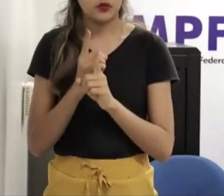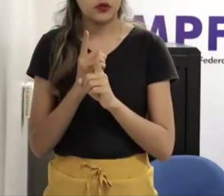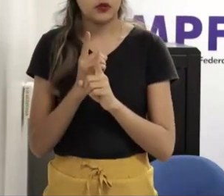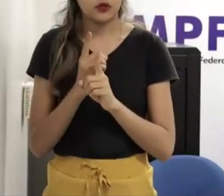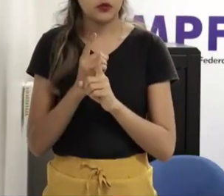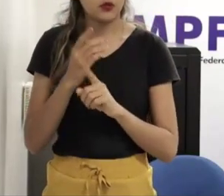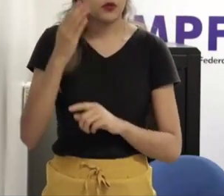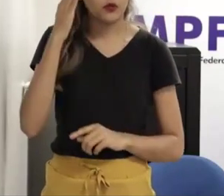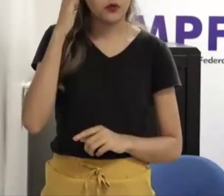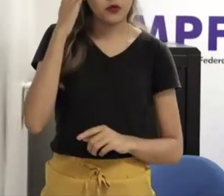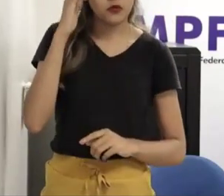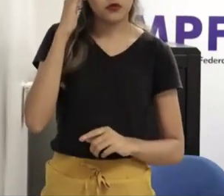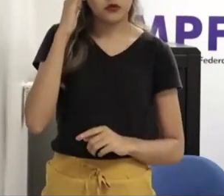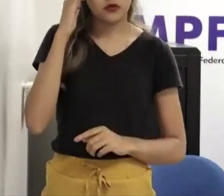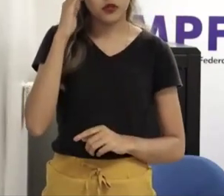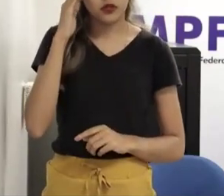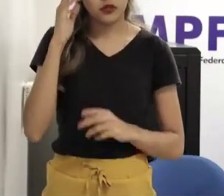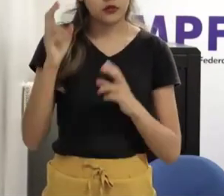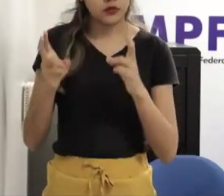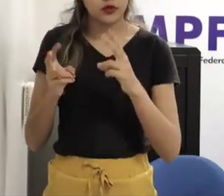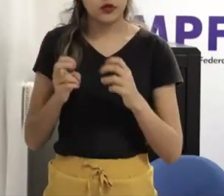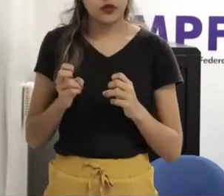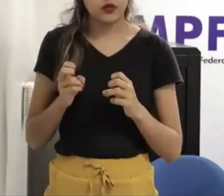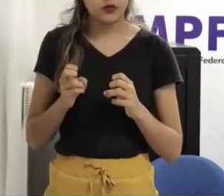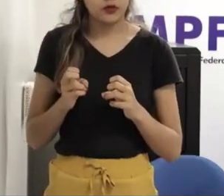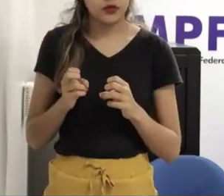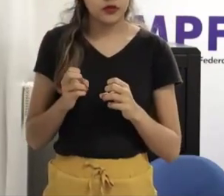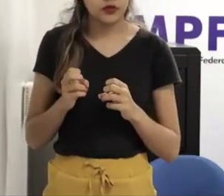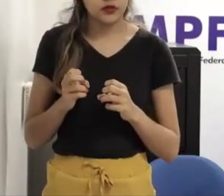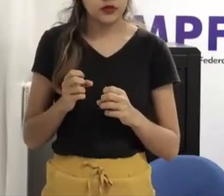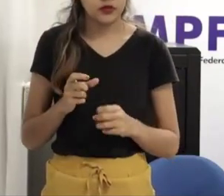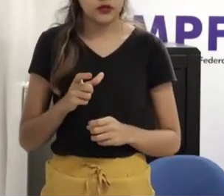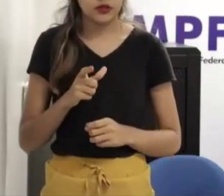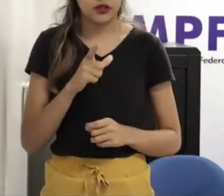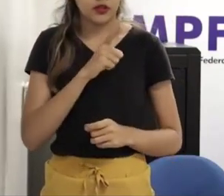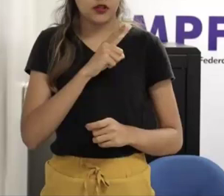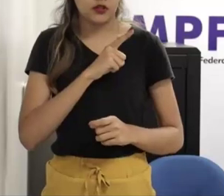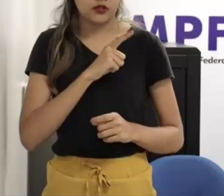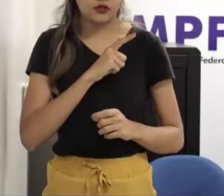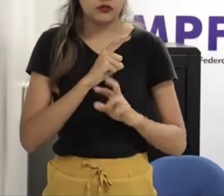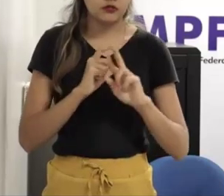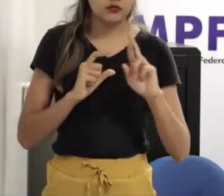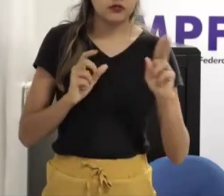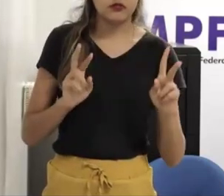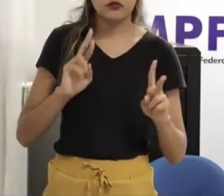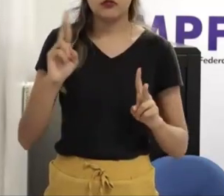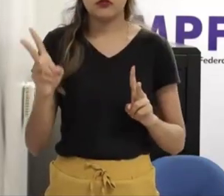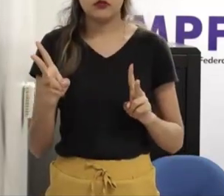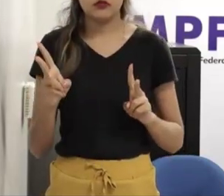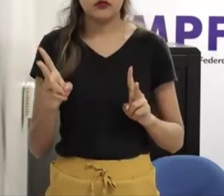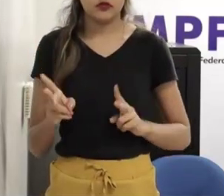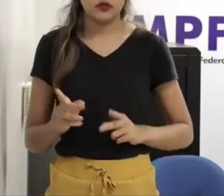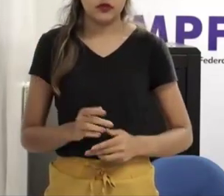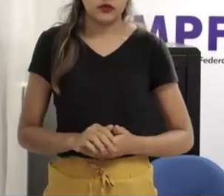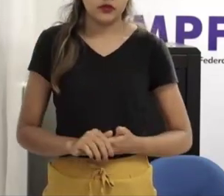aos crimes sexuais que lhe chegaram se existe alguma diferença de pessoas